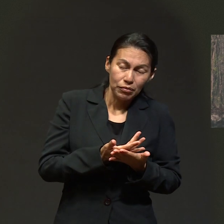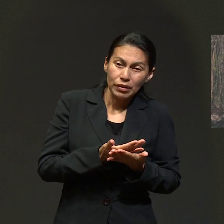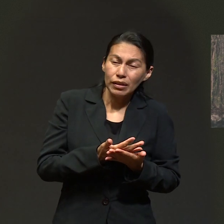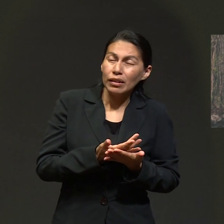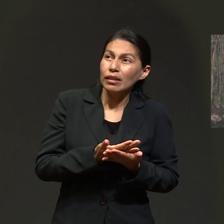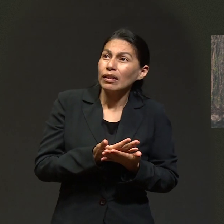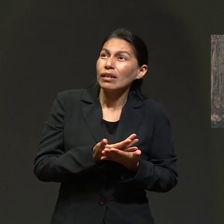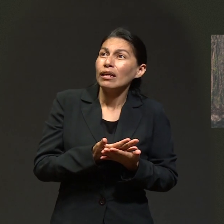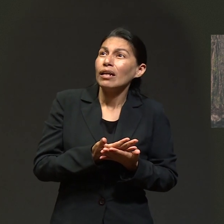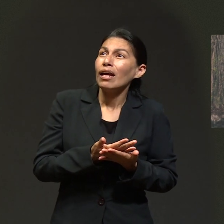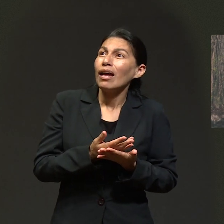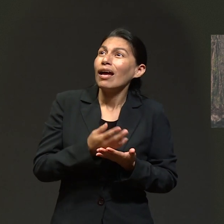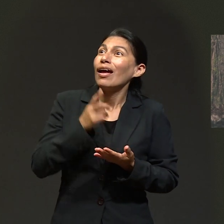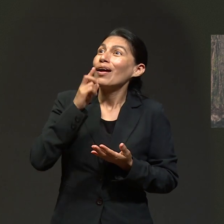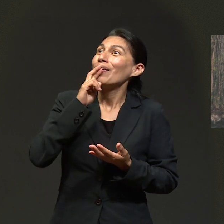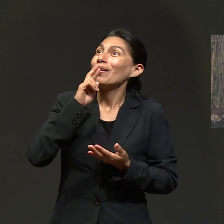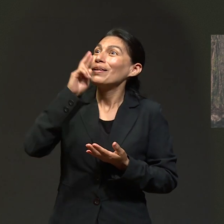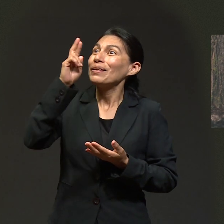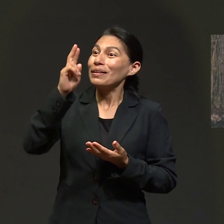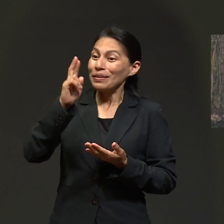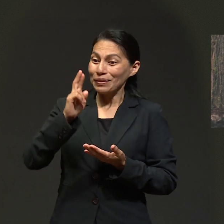día pedí.